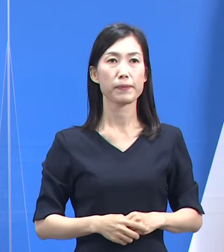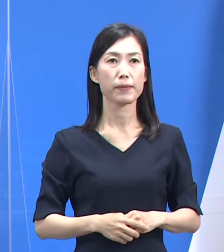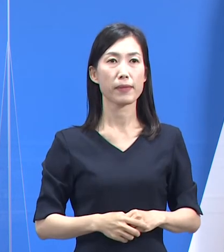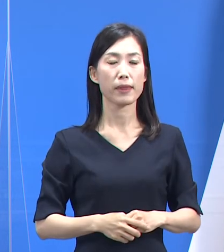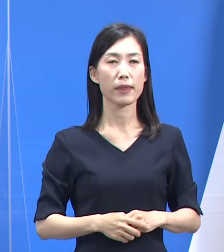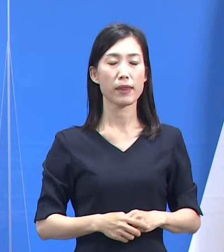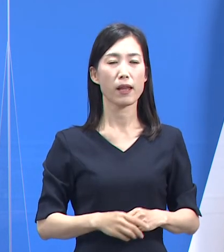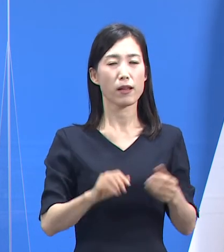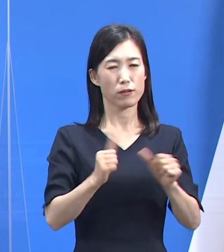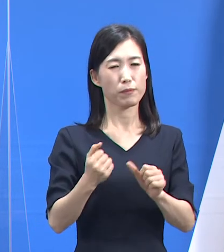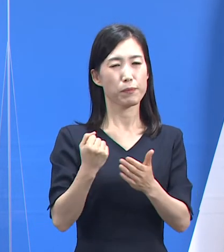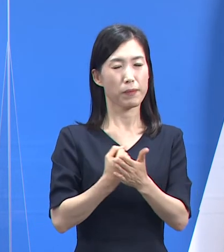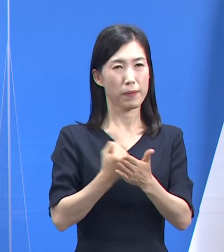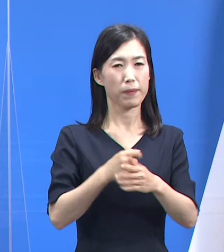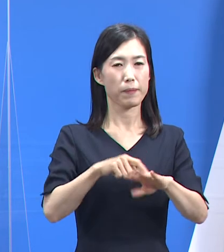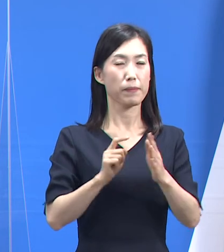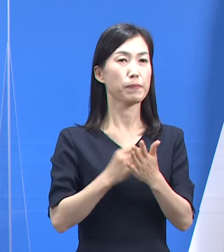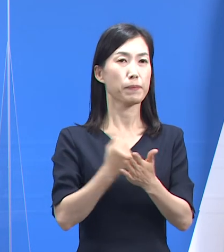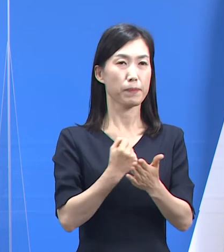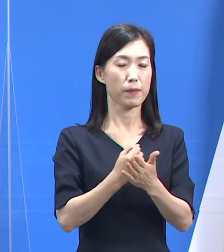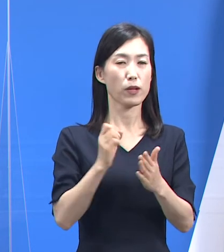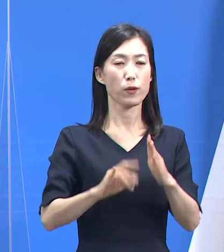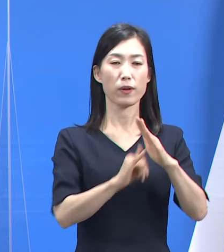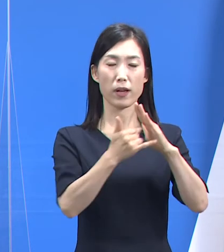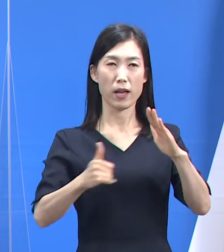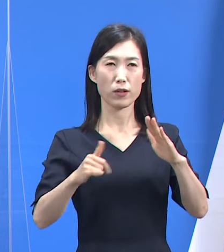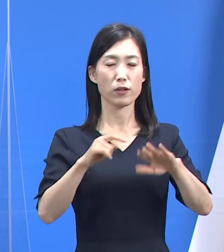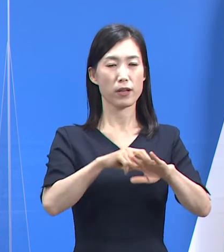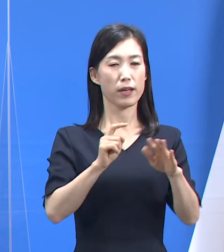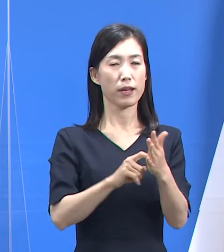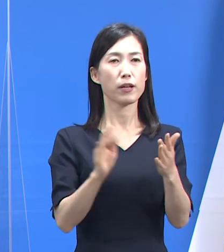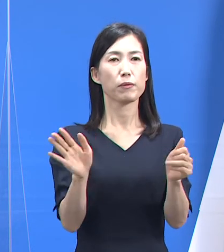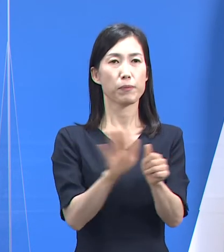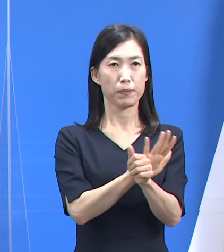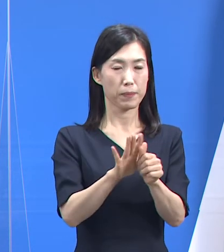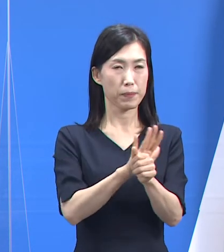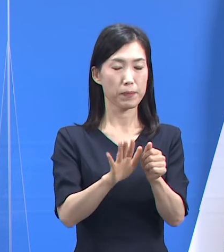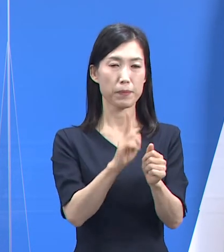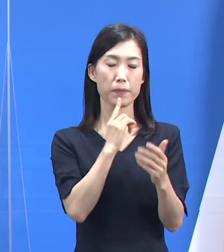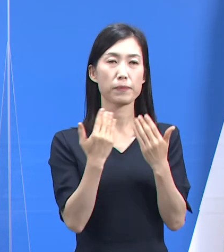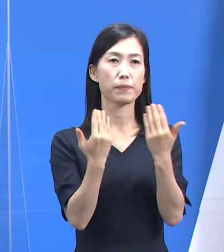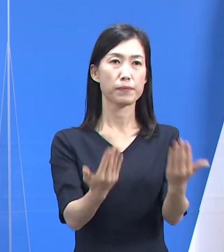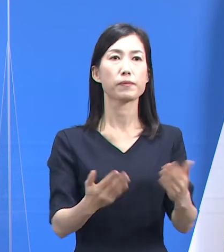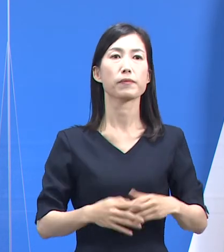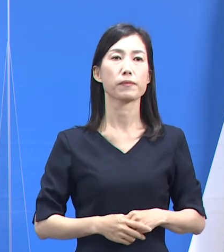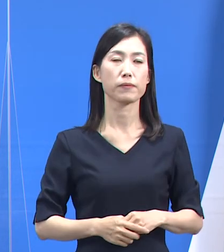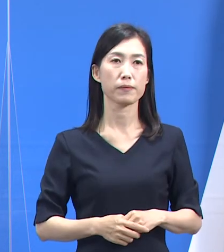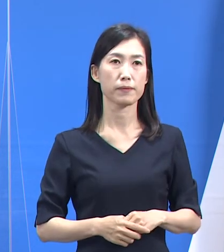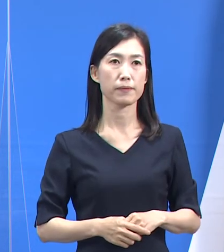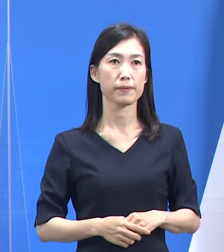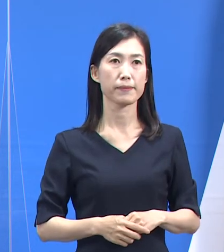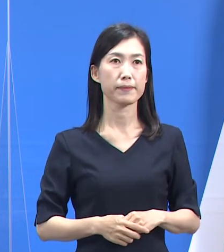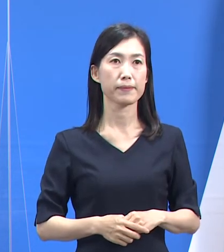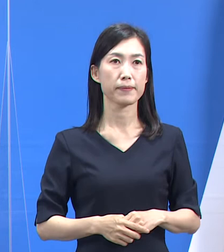삼가 고인의 명복을 빌고 유가족들께 심심한 위로의 말씀을 전합니다.